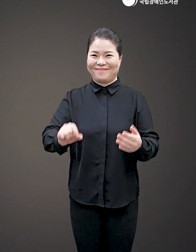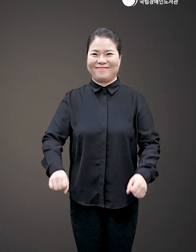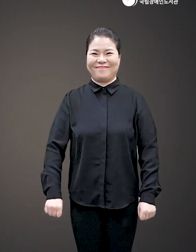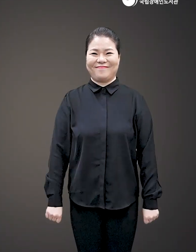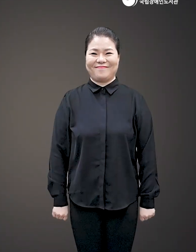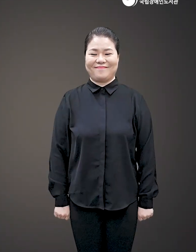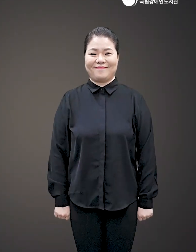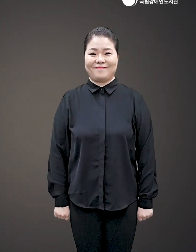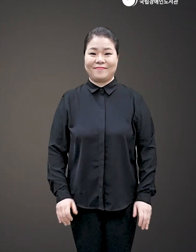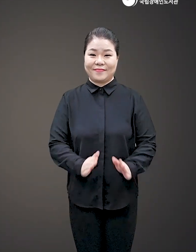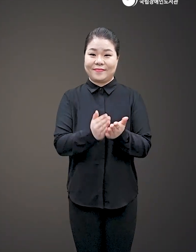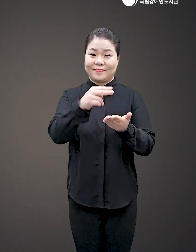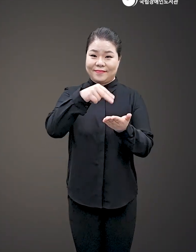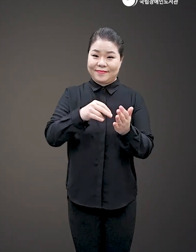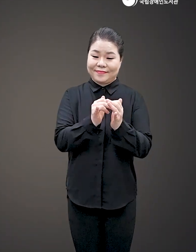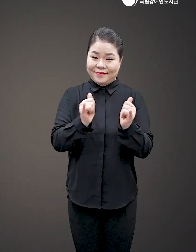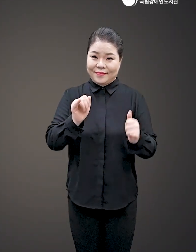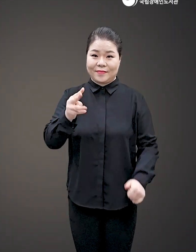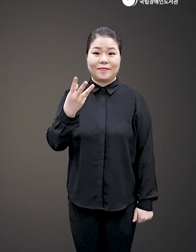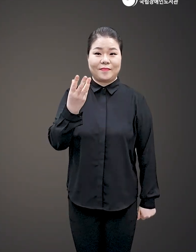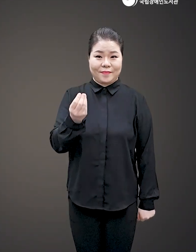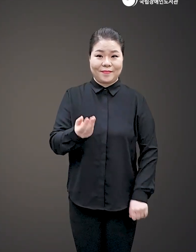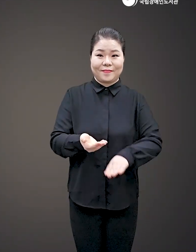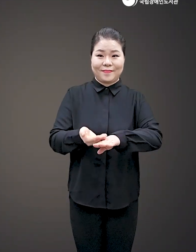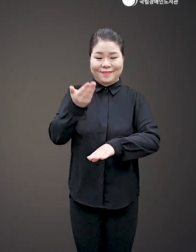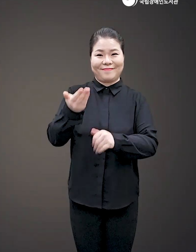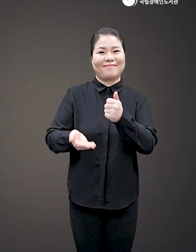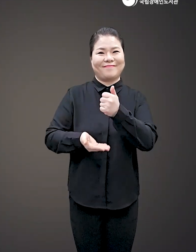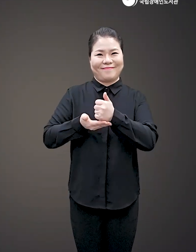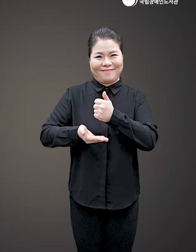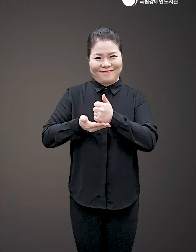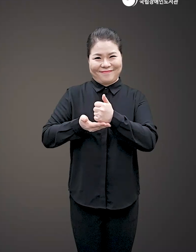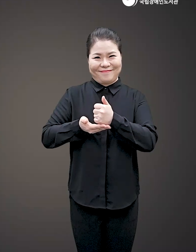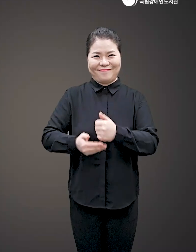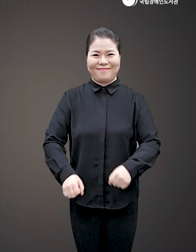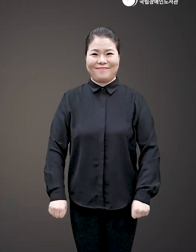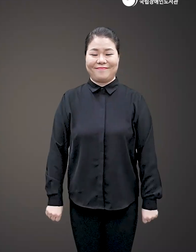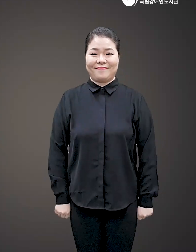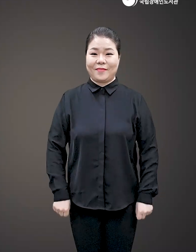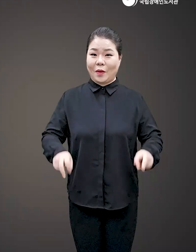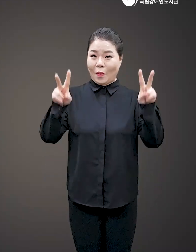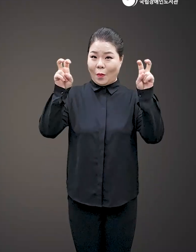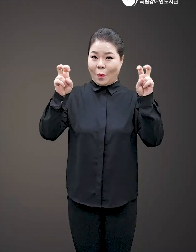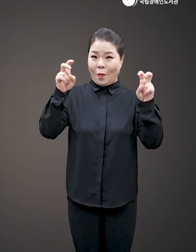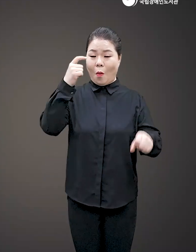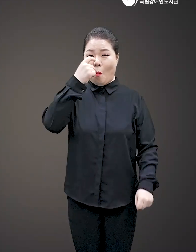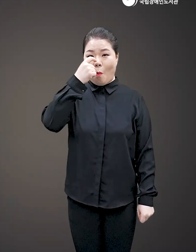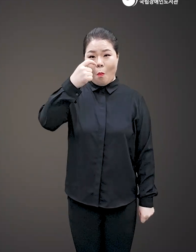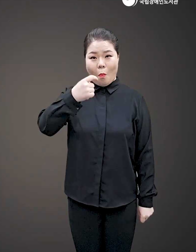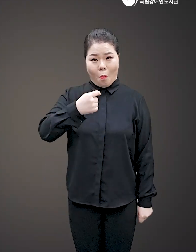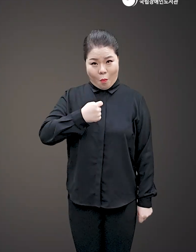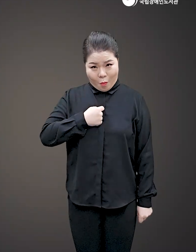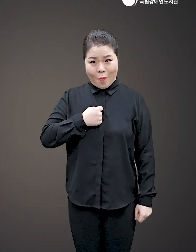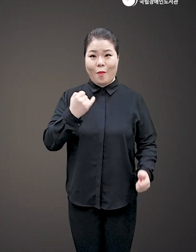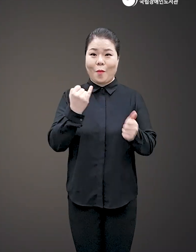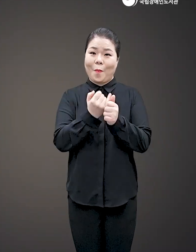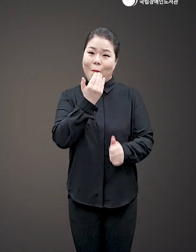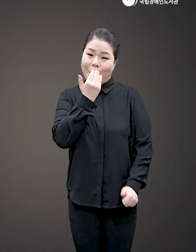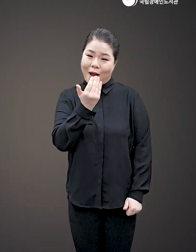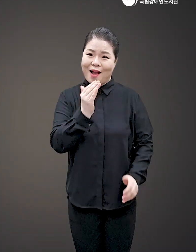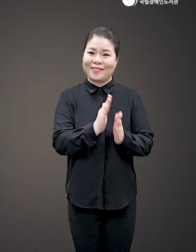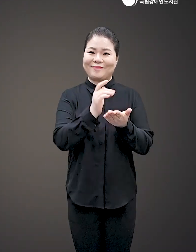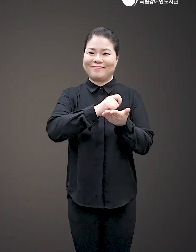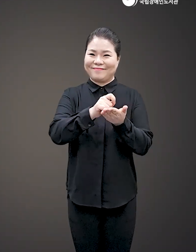300만 독자의 찬사를 받은 화제작 나라면 나와 결혼할까의 저자